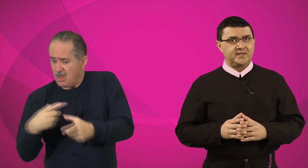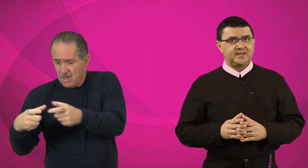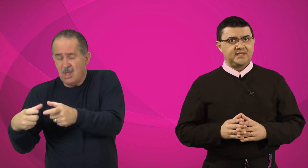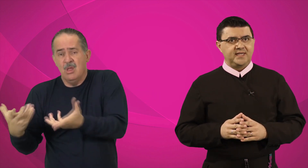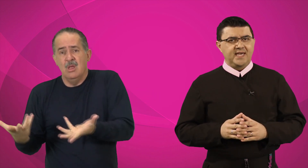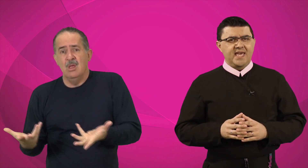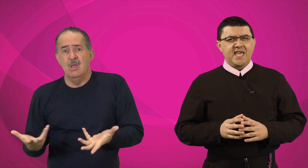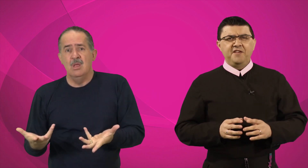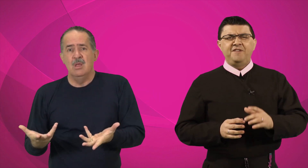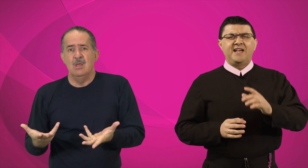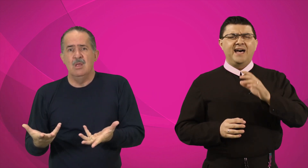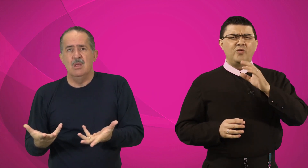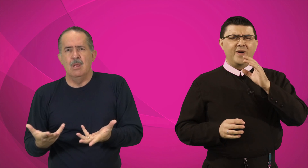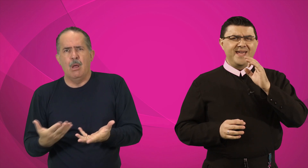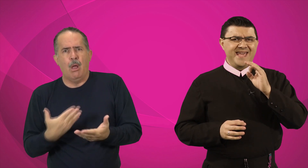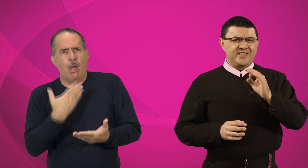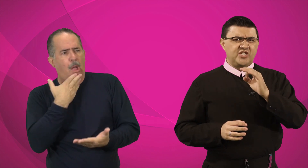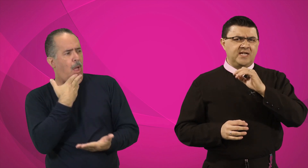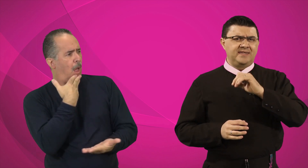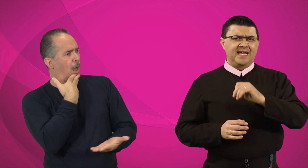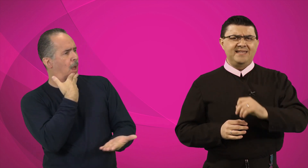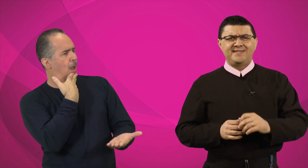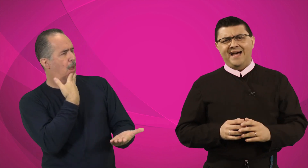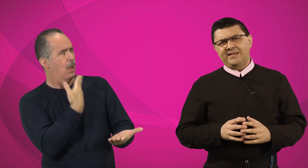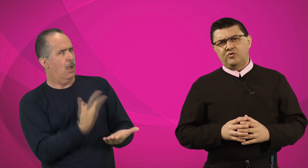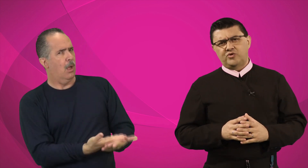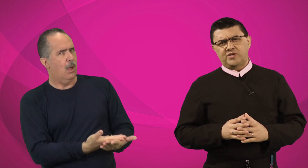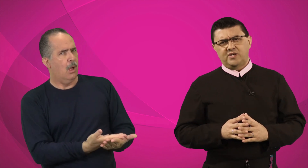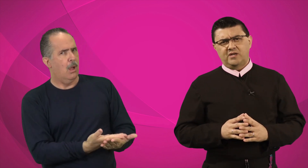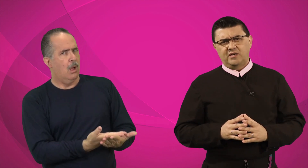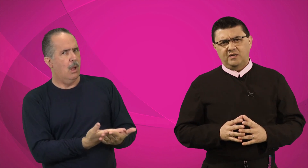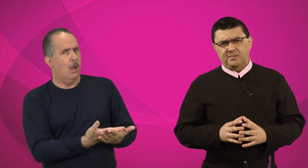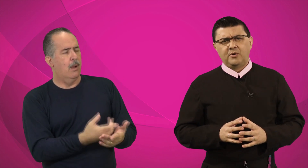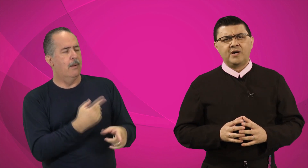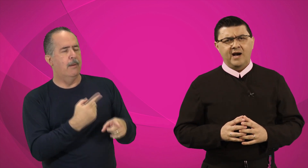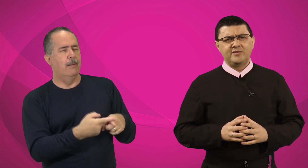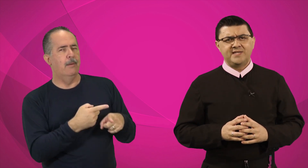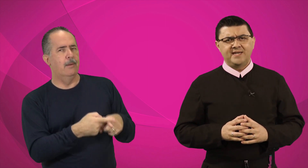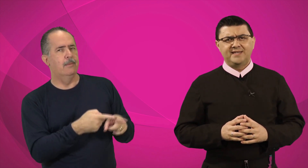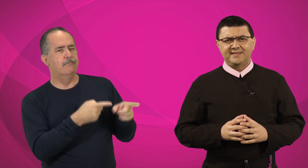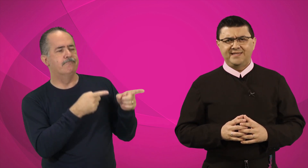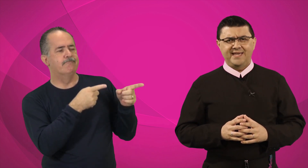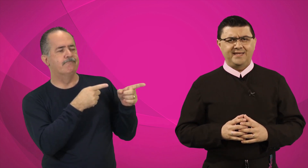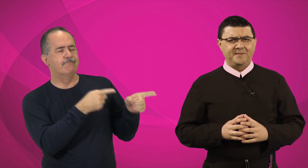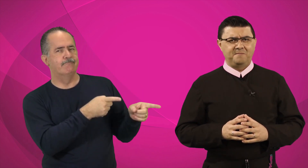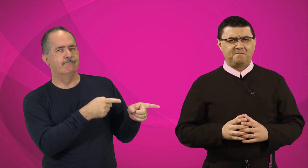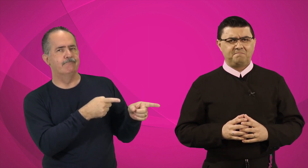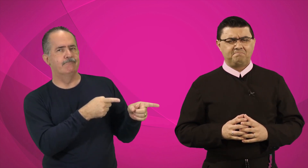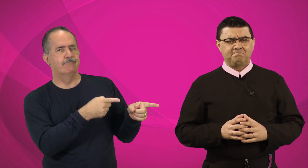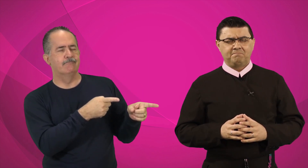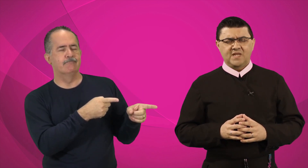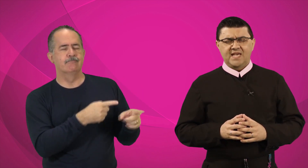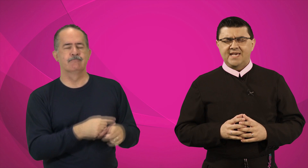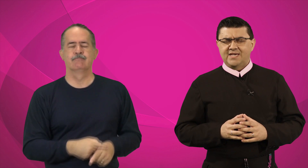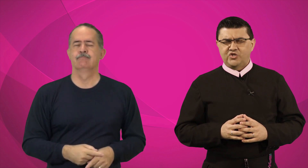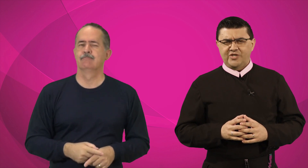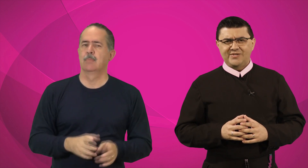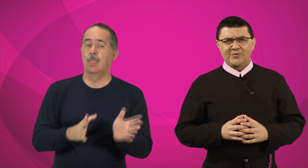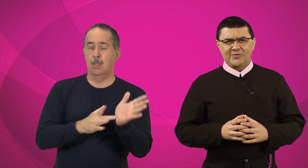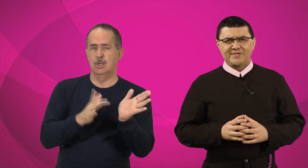e ficaram escandalizados por causa dele. Jesus